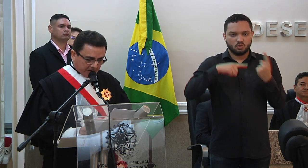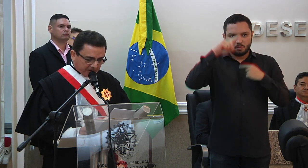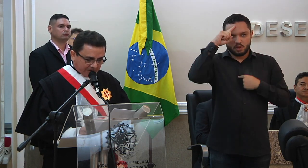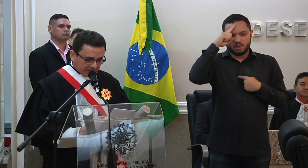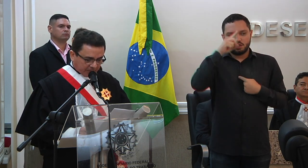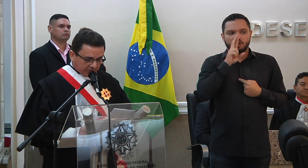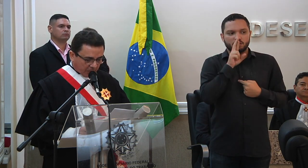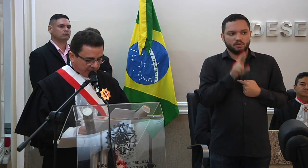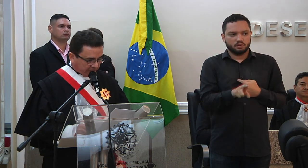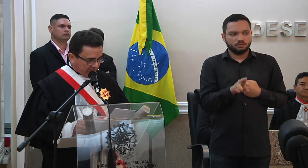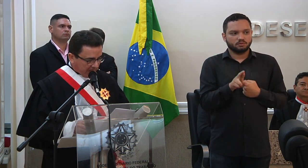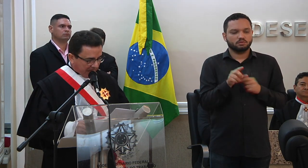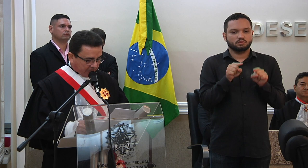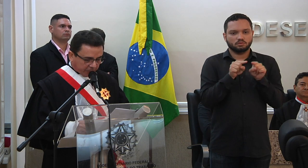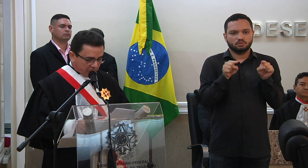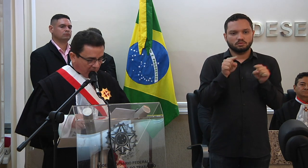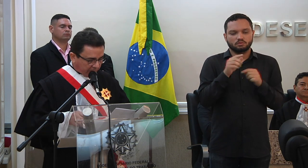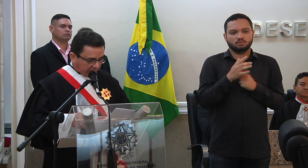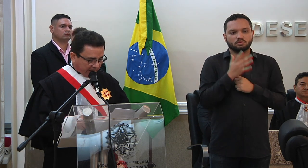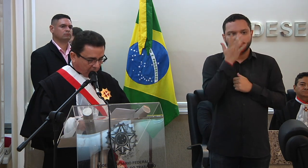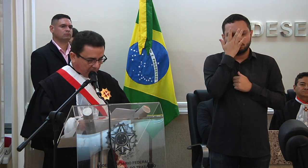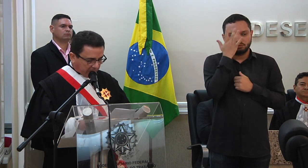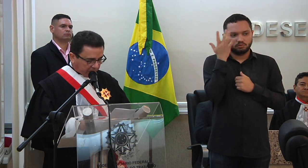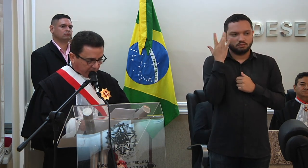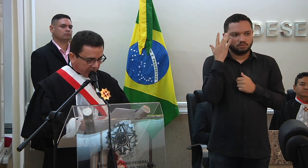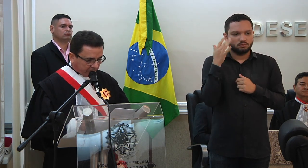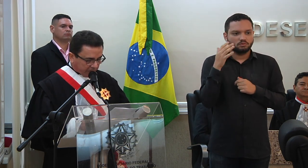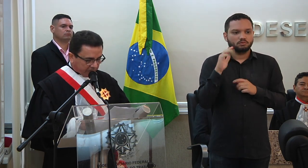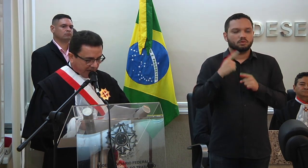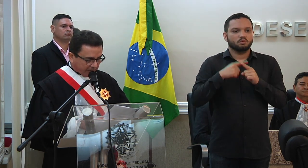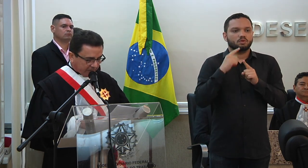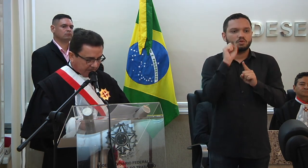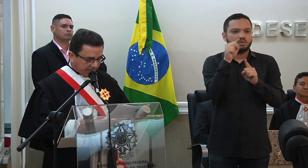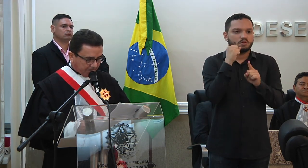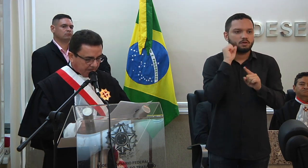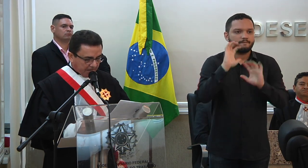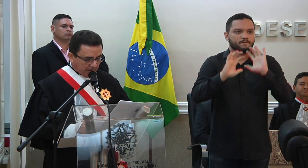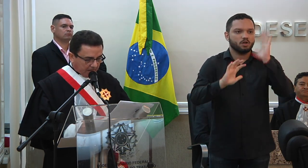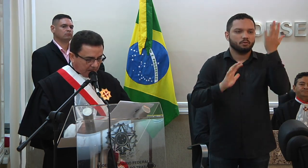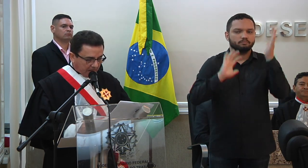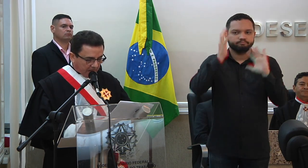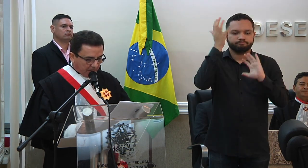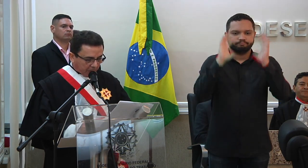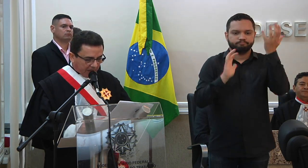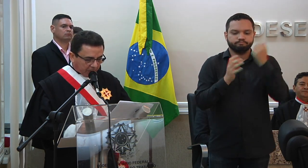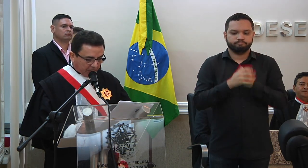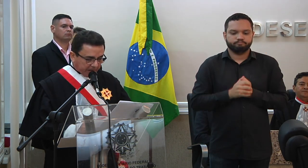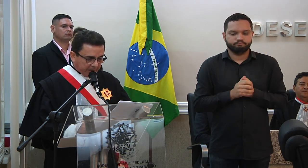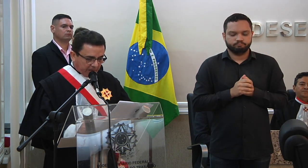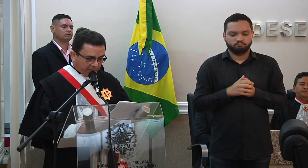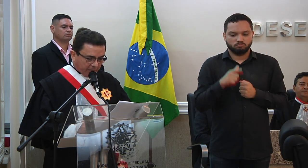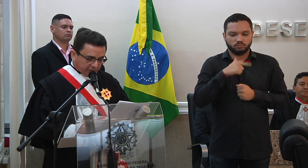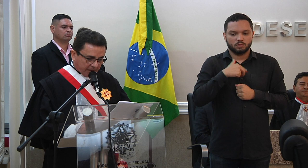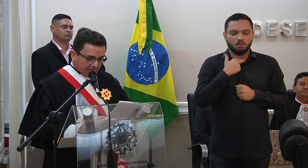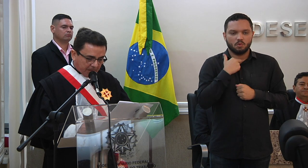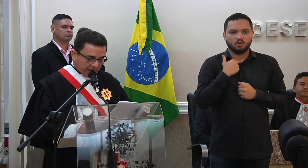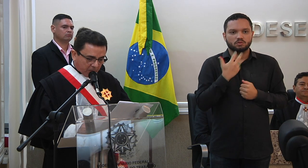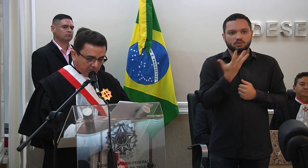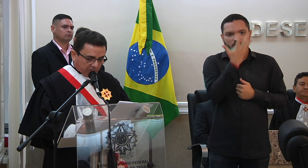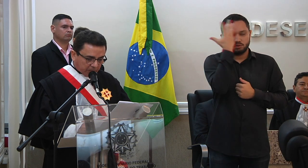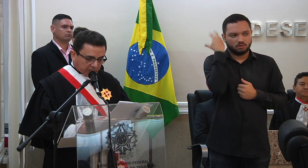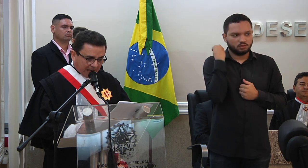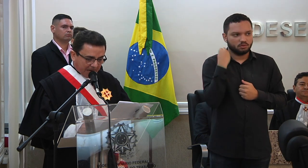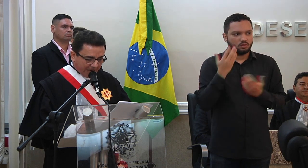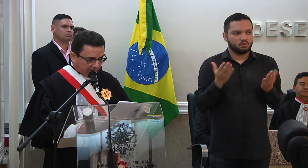respostas satisfatórias para os novos fenômenos jurídicos sociais. Não podemos perder de vista